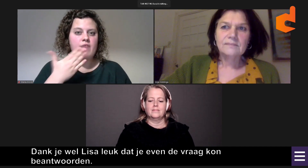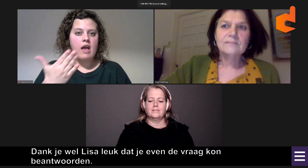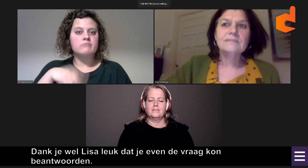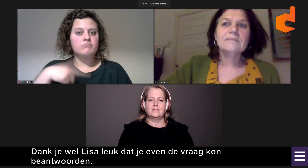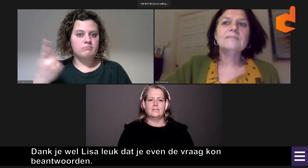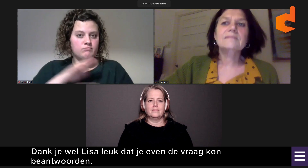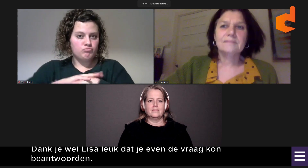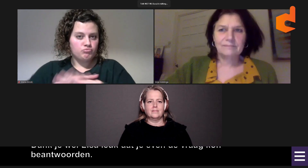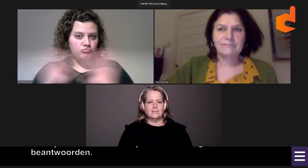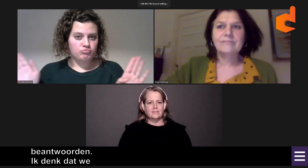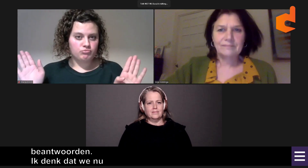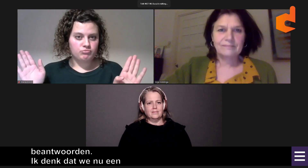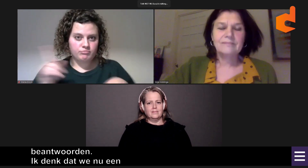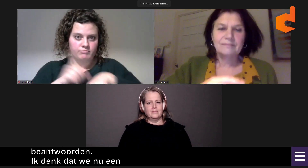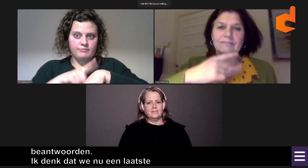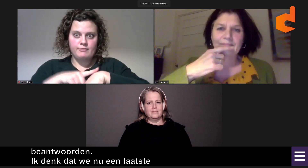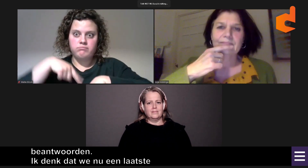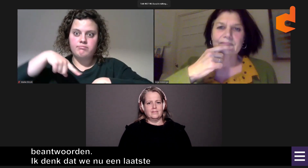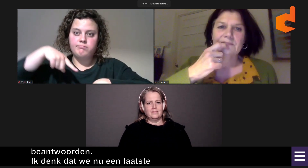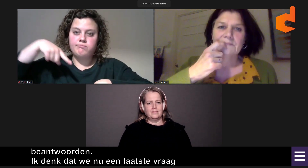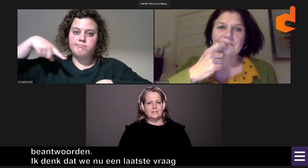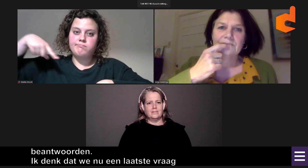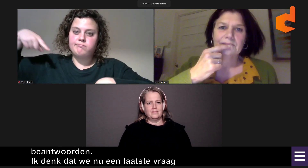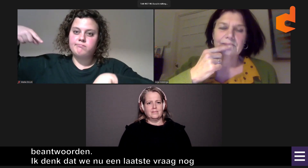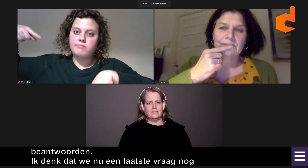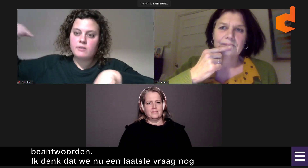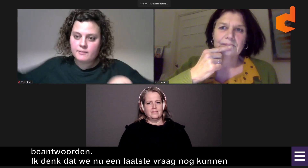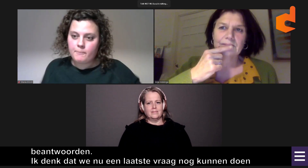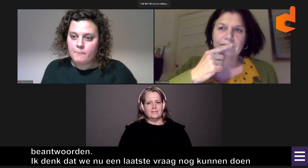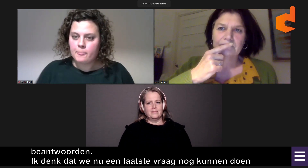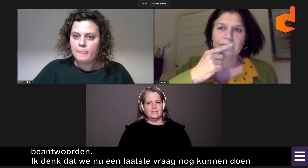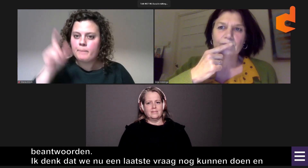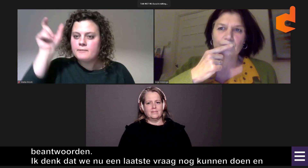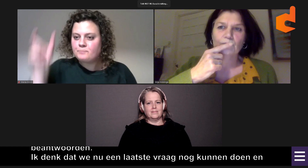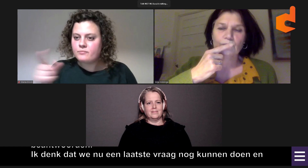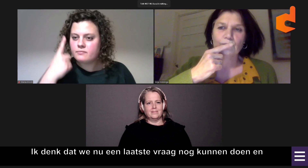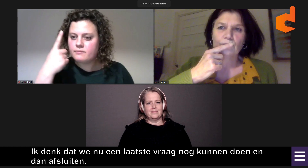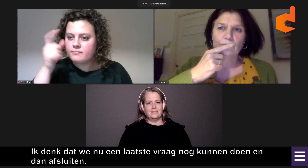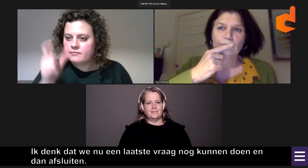Ik denk dat we nu een laatste vraag nog kunnen doen. En dat we daarna kunnen afsluiten. Anders lopen we heel erg uit.